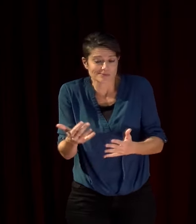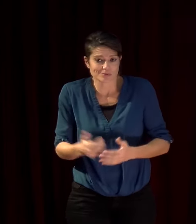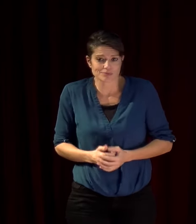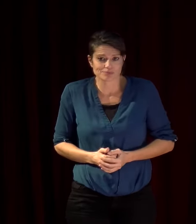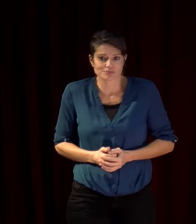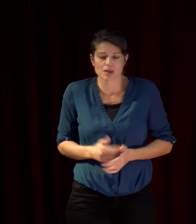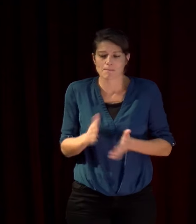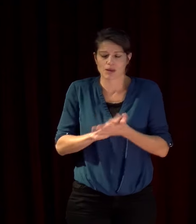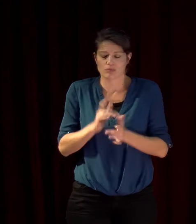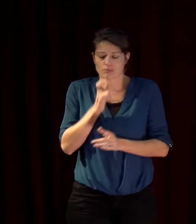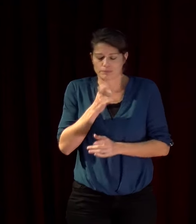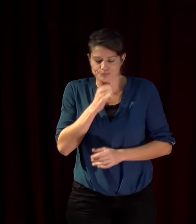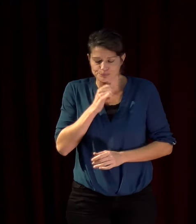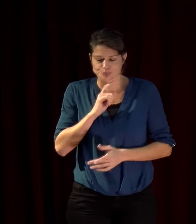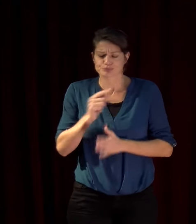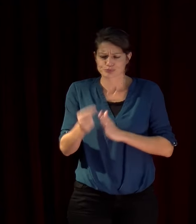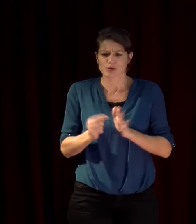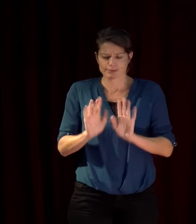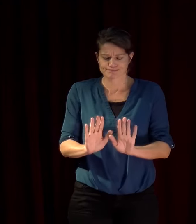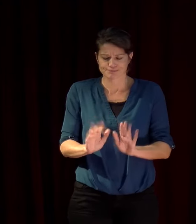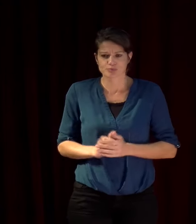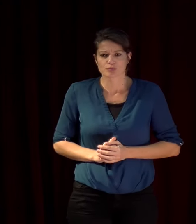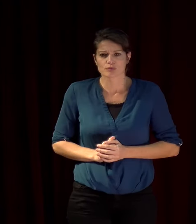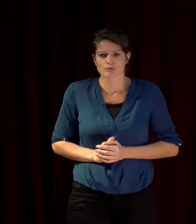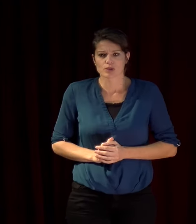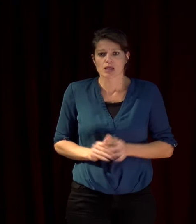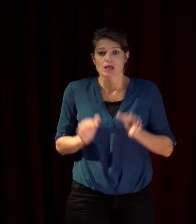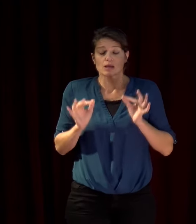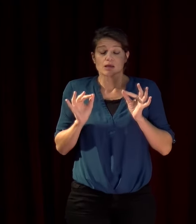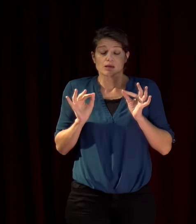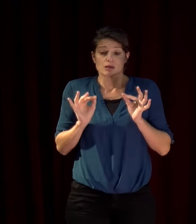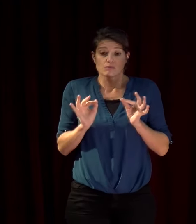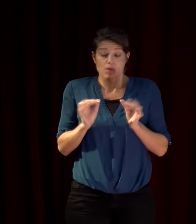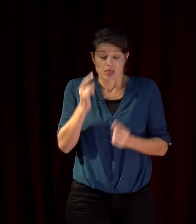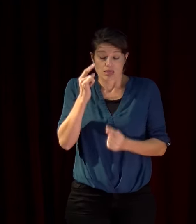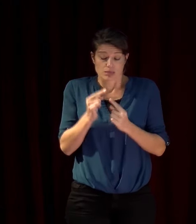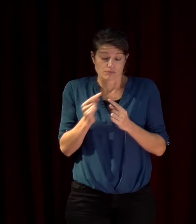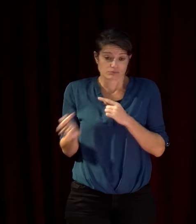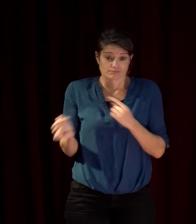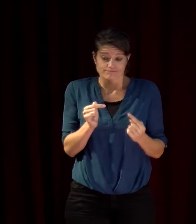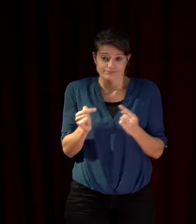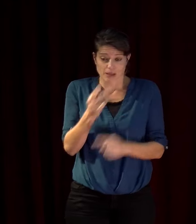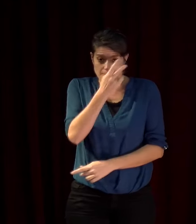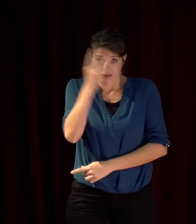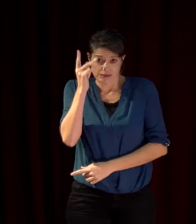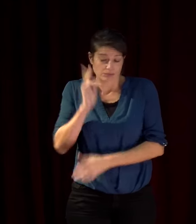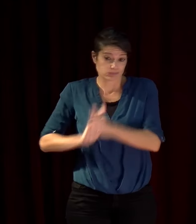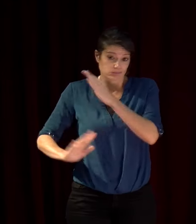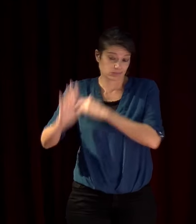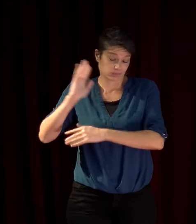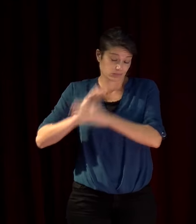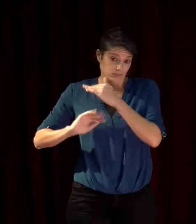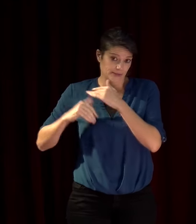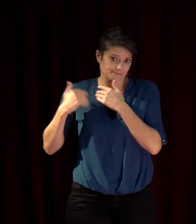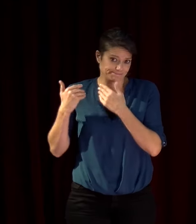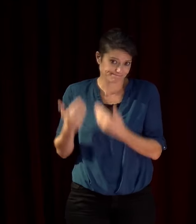je recommence la question palestinienne est ancienne et hélas je crains que l